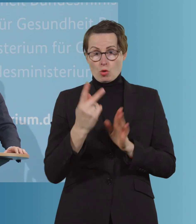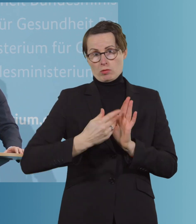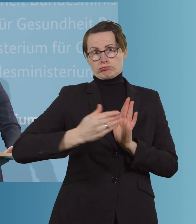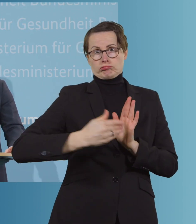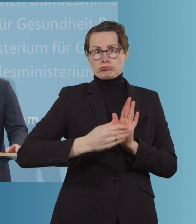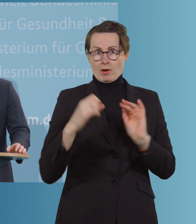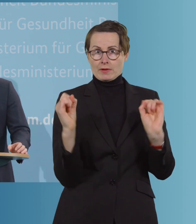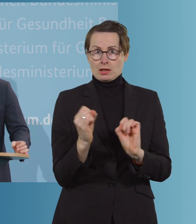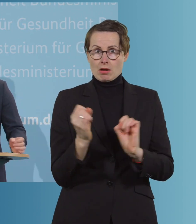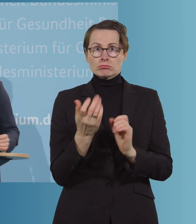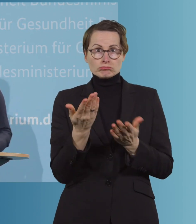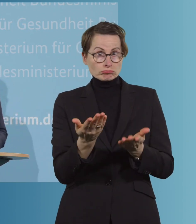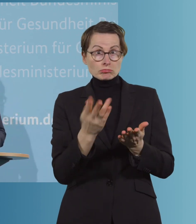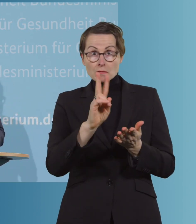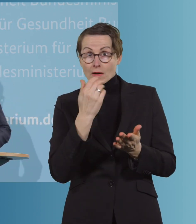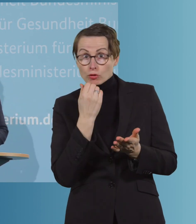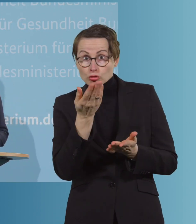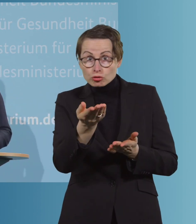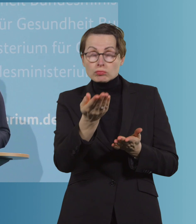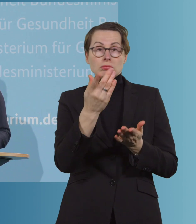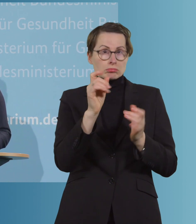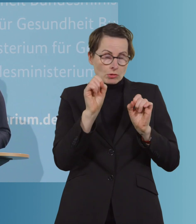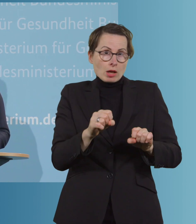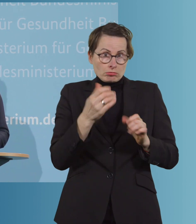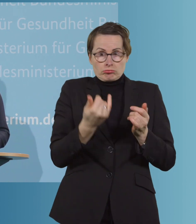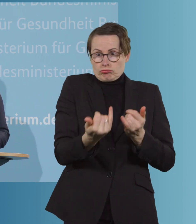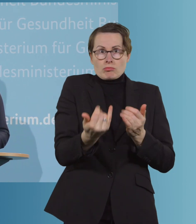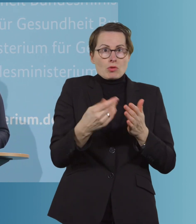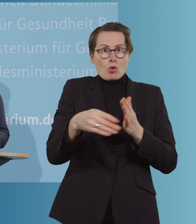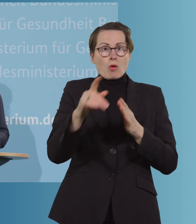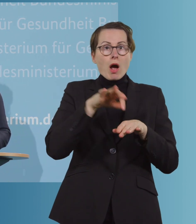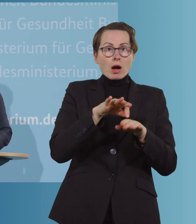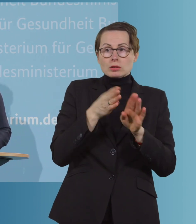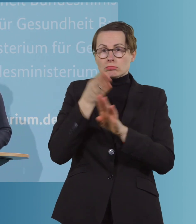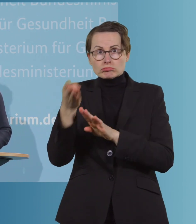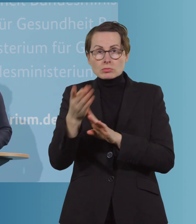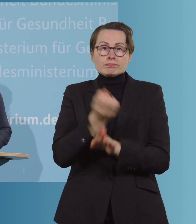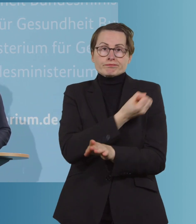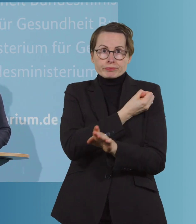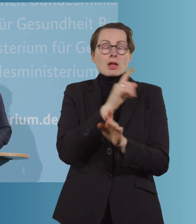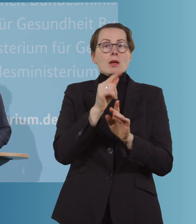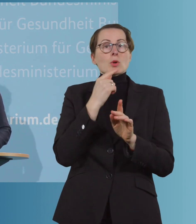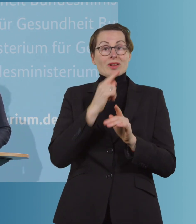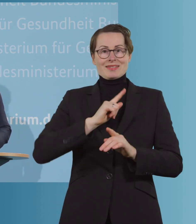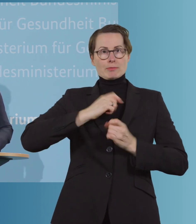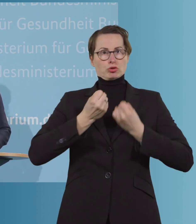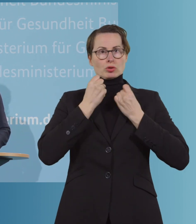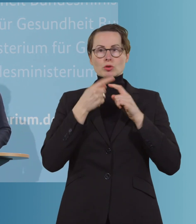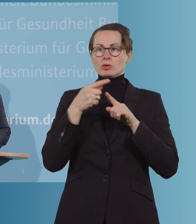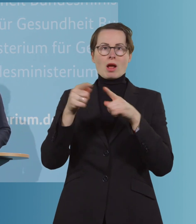da. Wer möchte, sollte sich noch impfen lassen, um sich und andere zu schützen. Aktuell werden im Robert